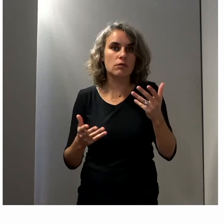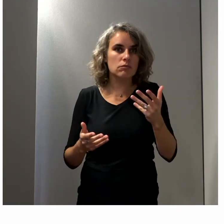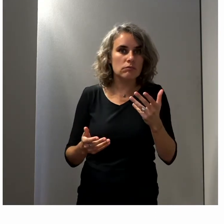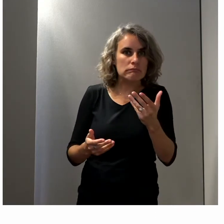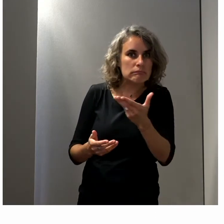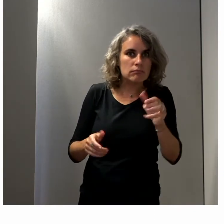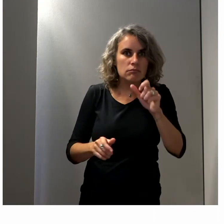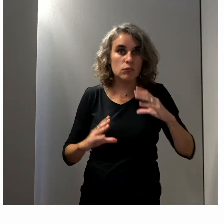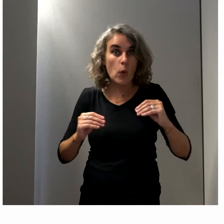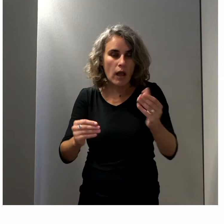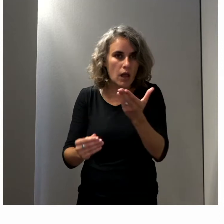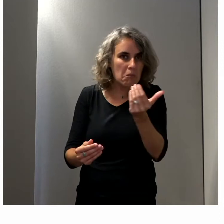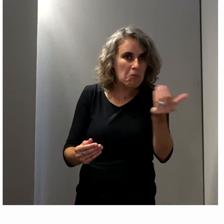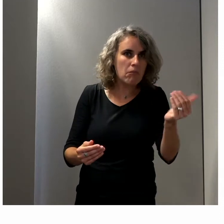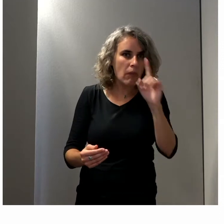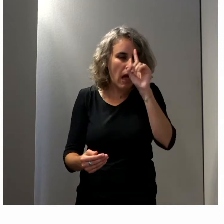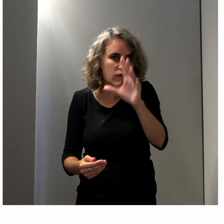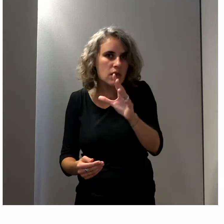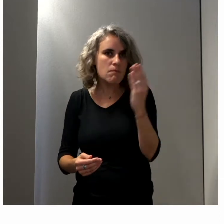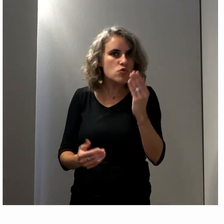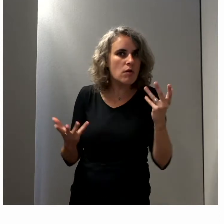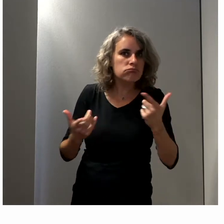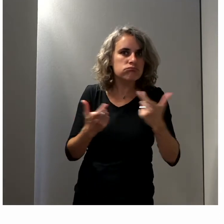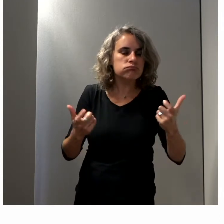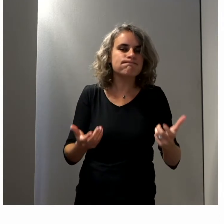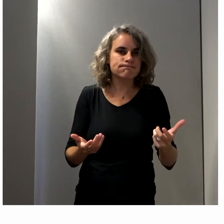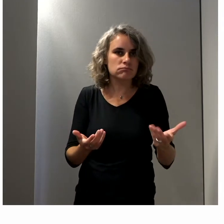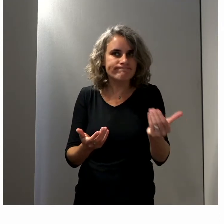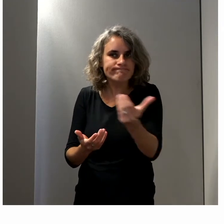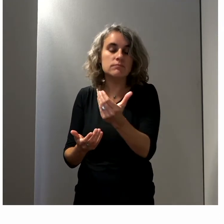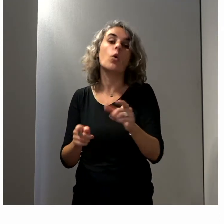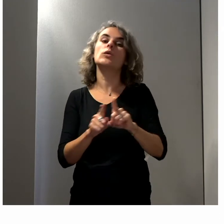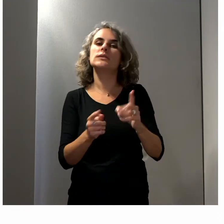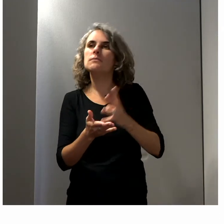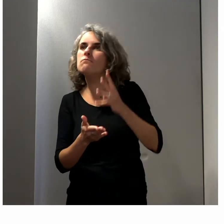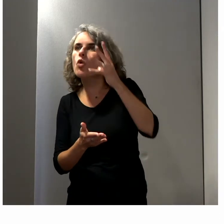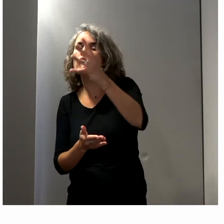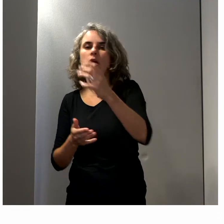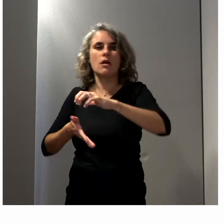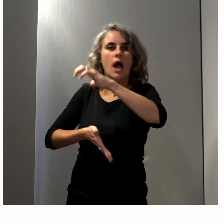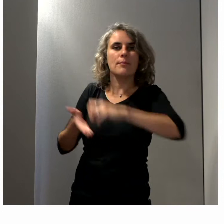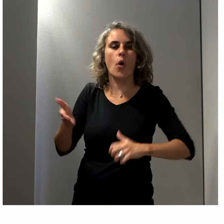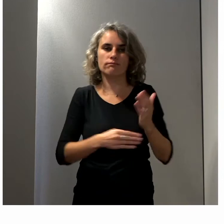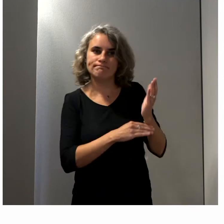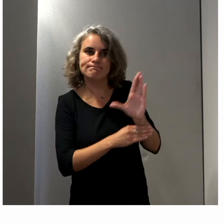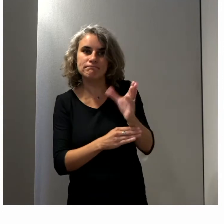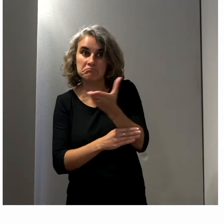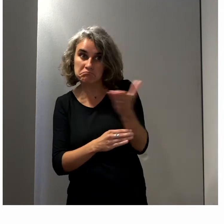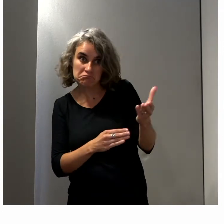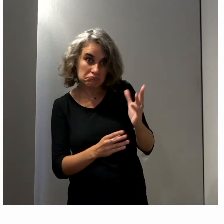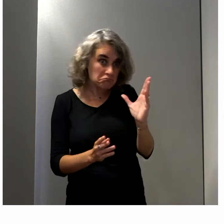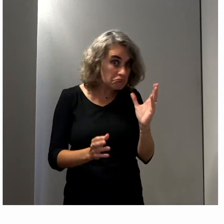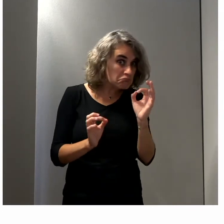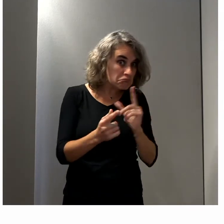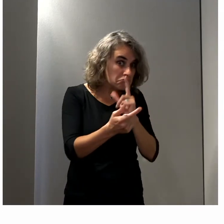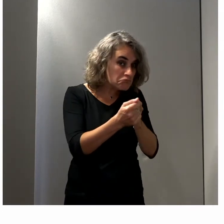travailler, mais aussi présenter à cette Assemblée nos projets de rapport et voir s'ils coïncident